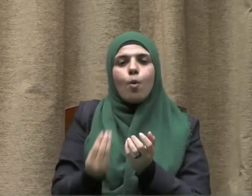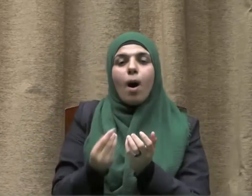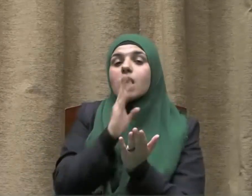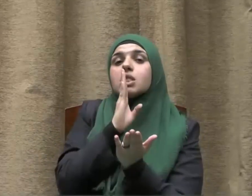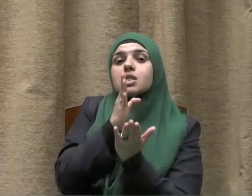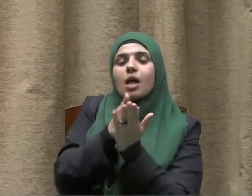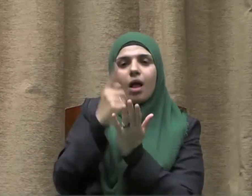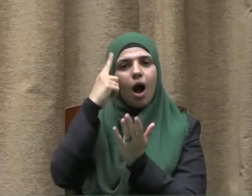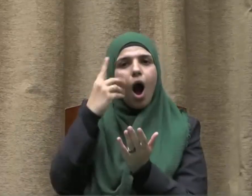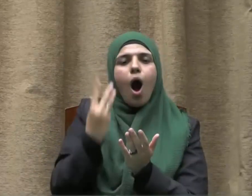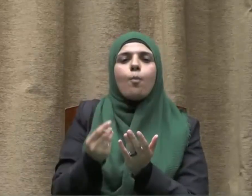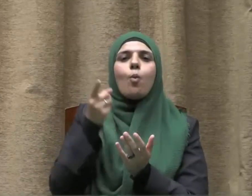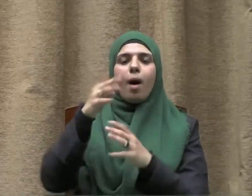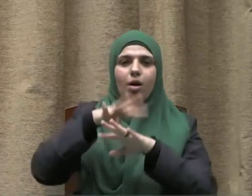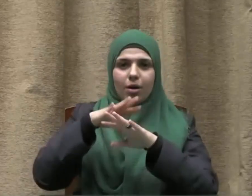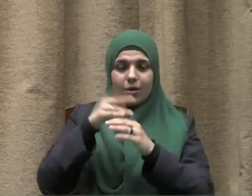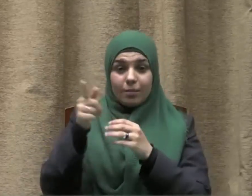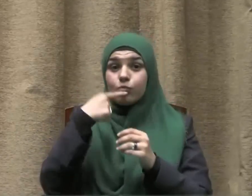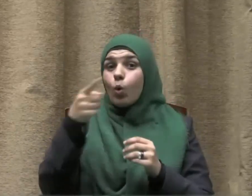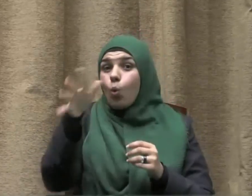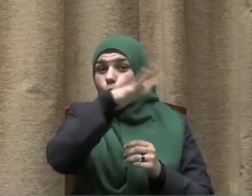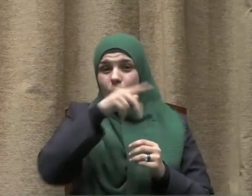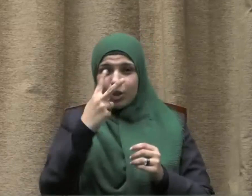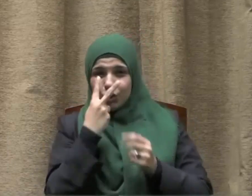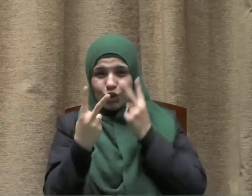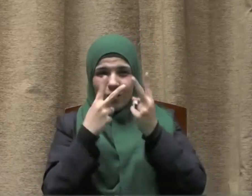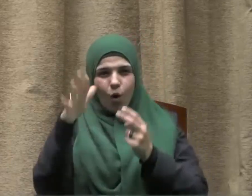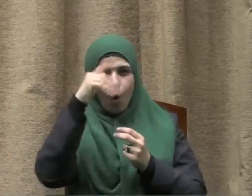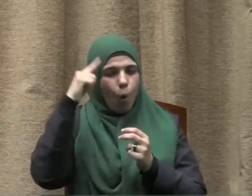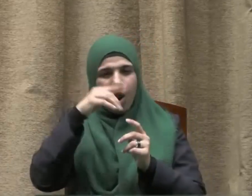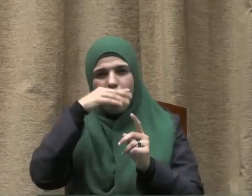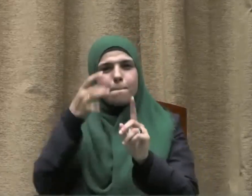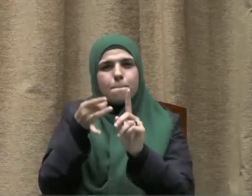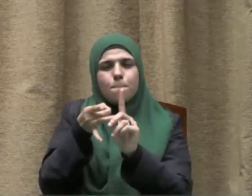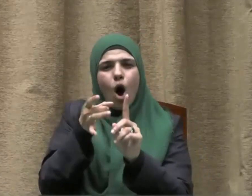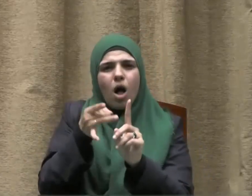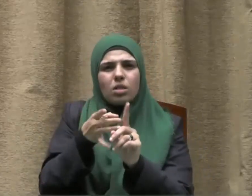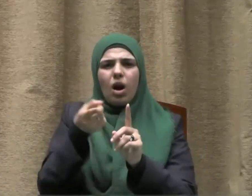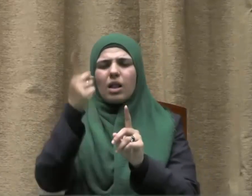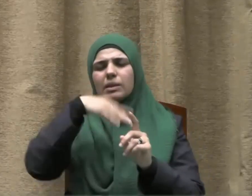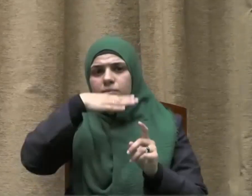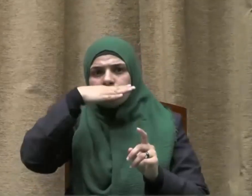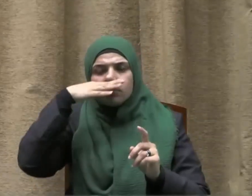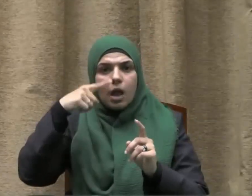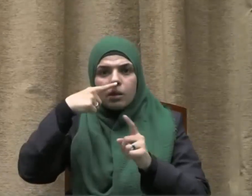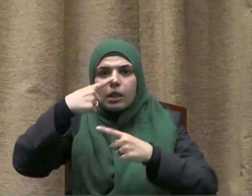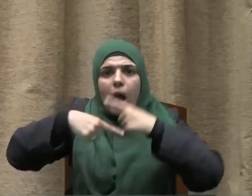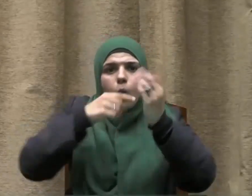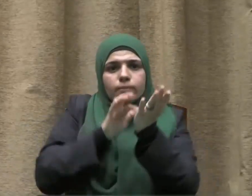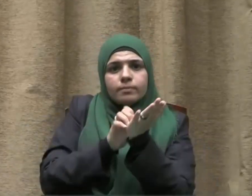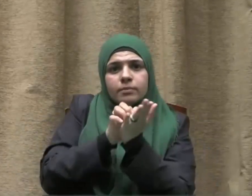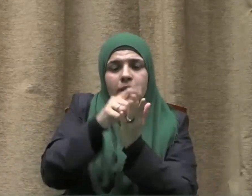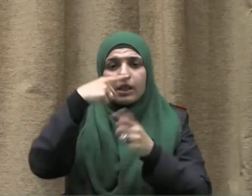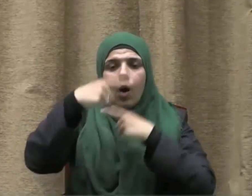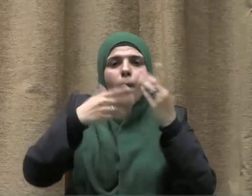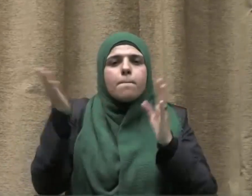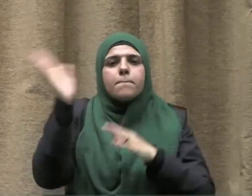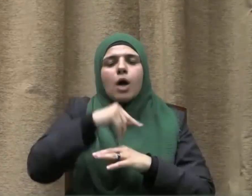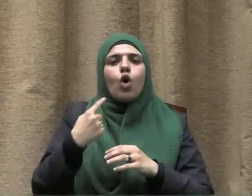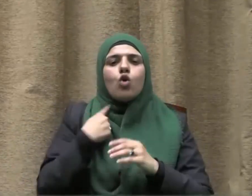صدك أبو بكر ولا شك أن الواقع يؤكد أن تعاطي المخدرات وإدمانها يؤدي إلى انهيار